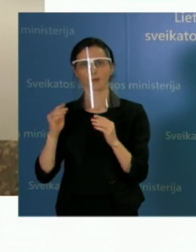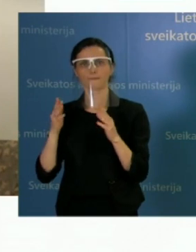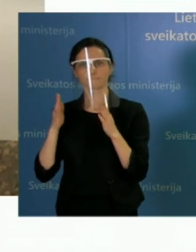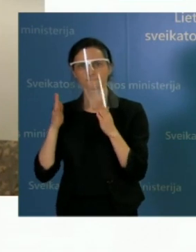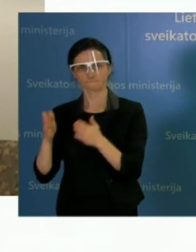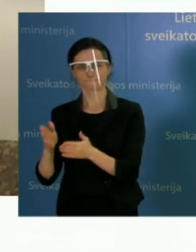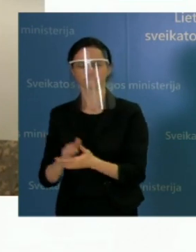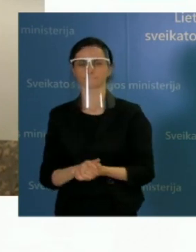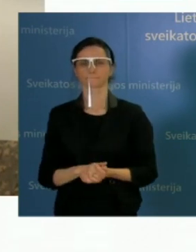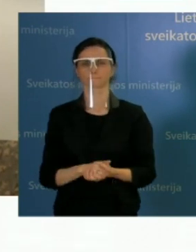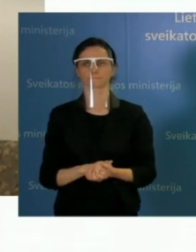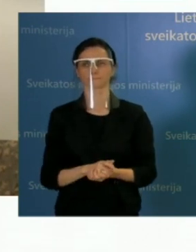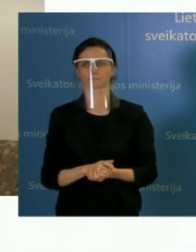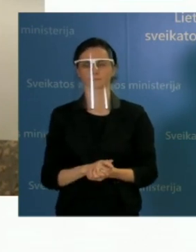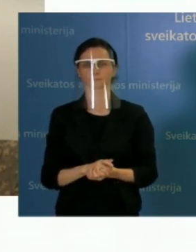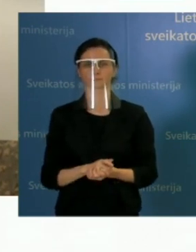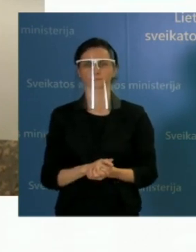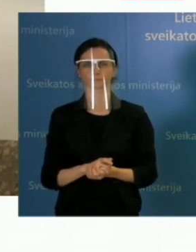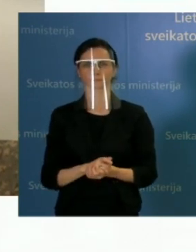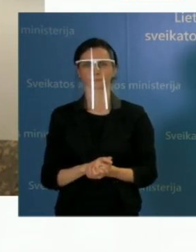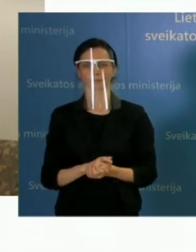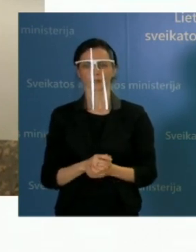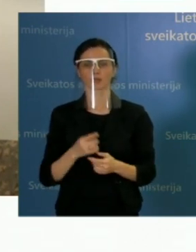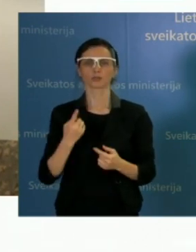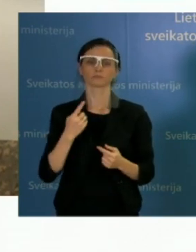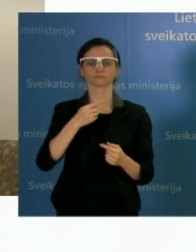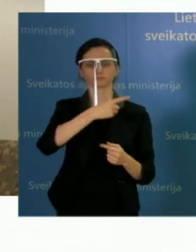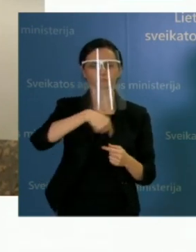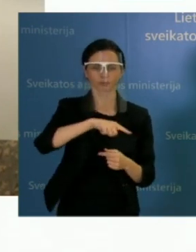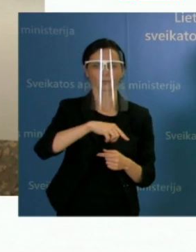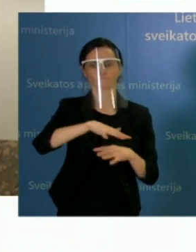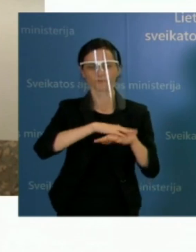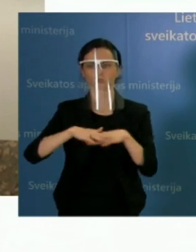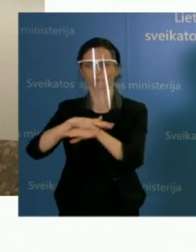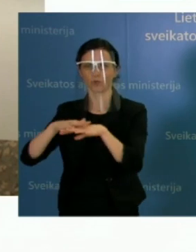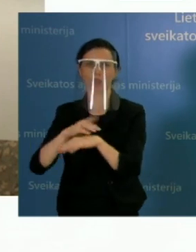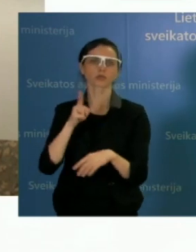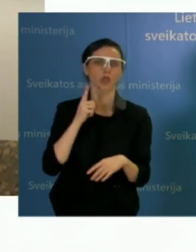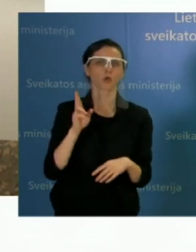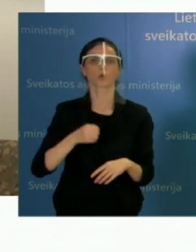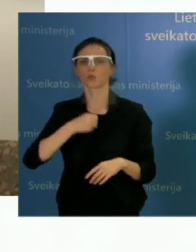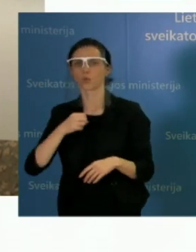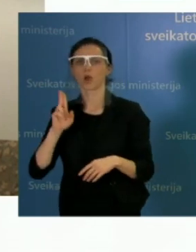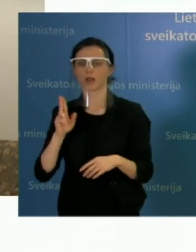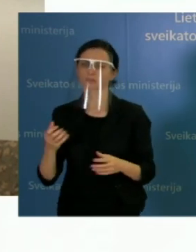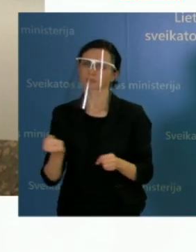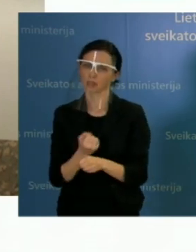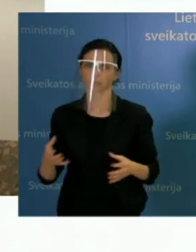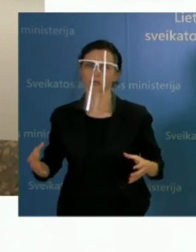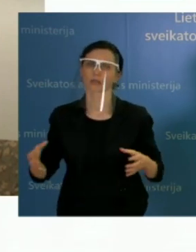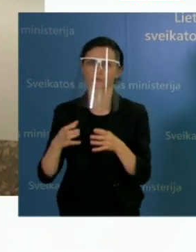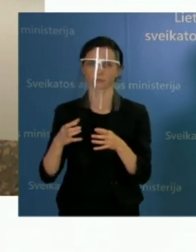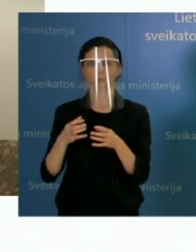visuomenės sluoksniai mobilizuotis. Tenka girdėti, kad yra